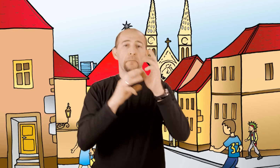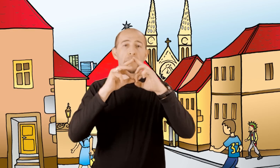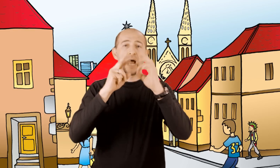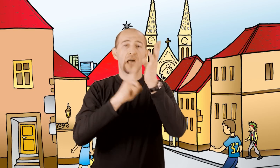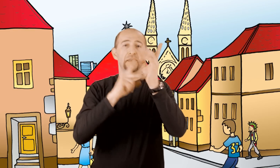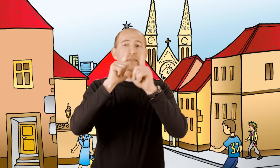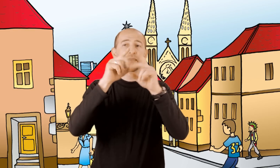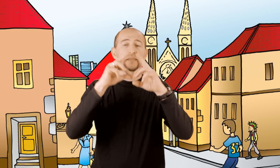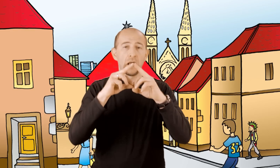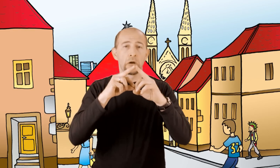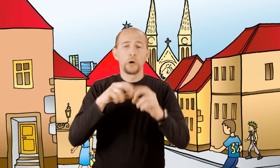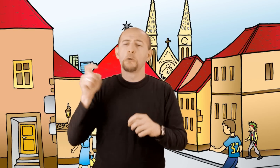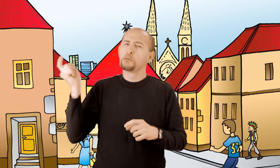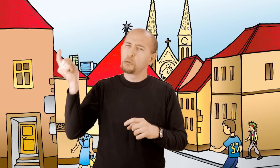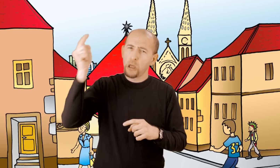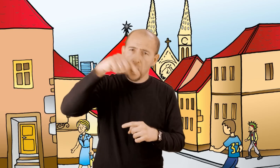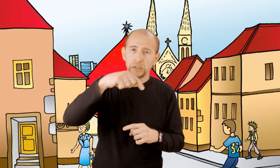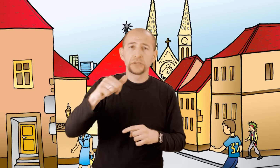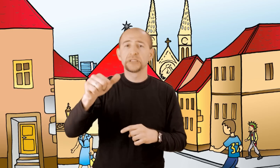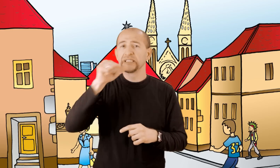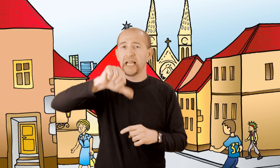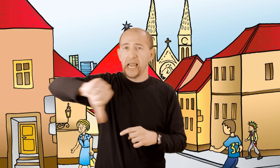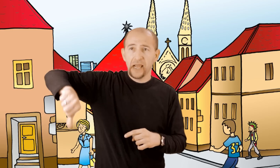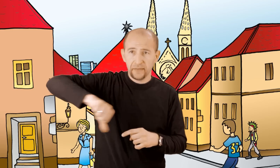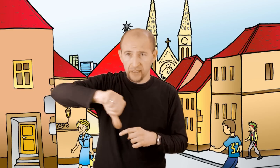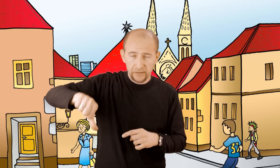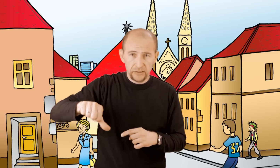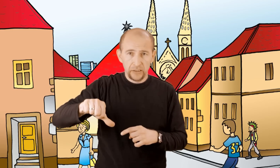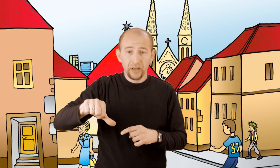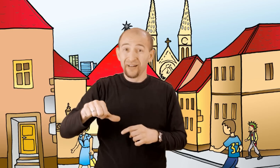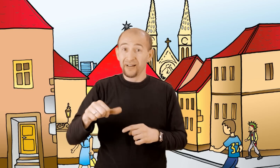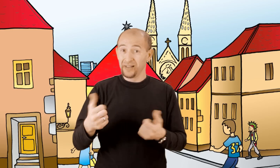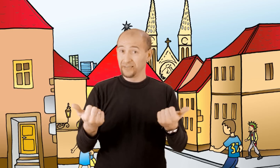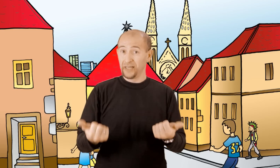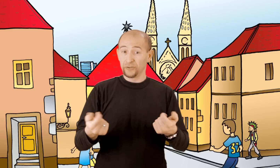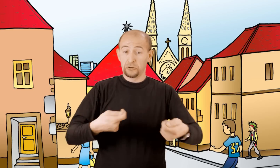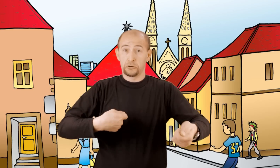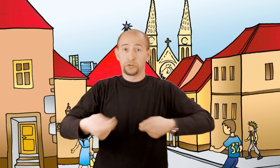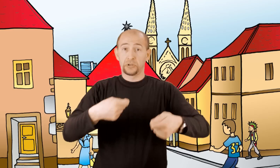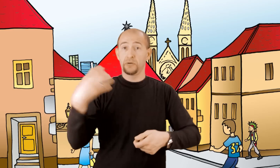Manda je dolazila na zdenac na današnjem trgu Bana Jelačića zagrabiti vode.